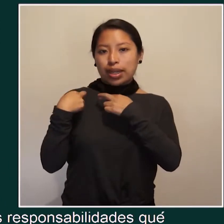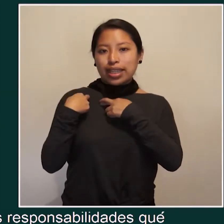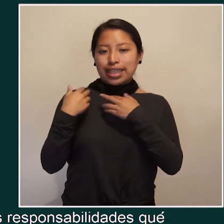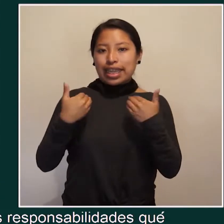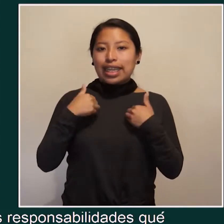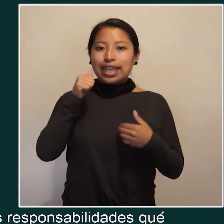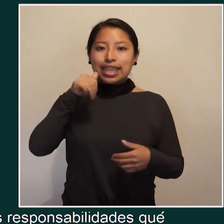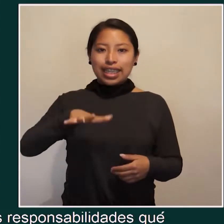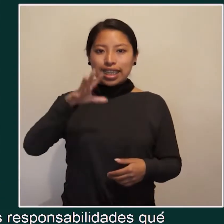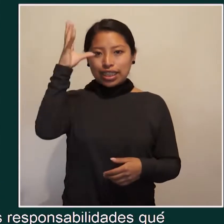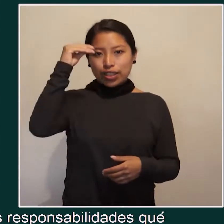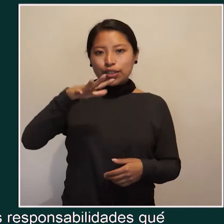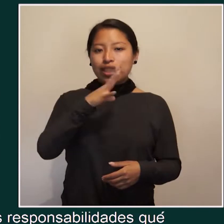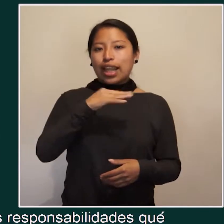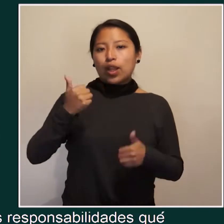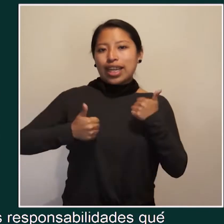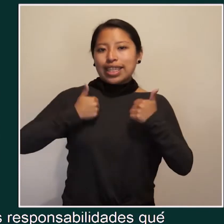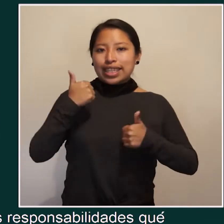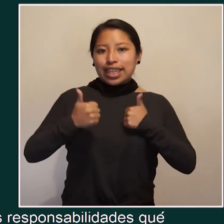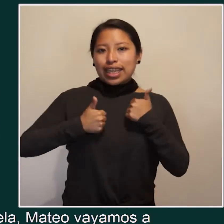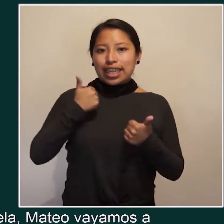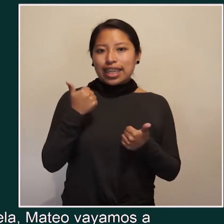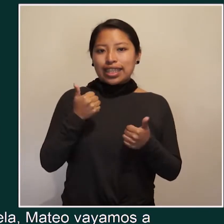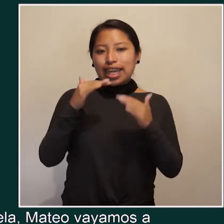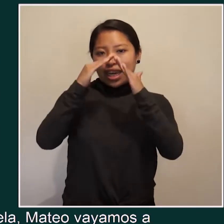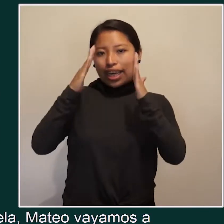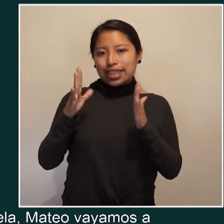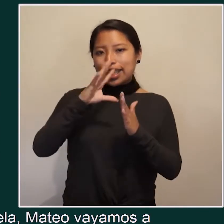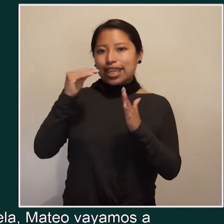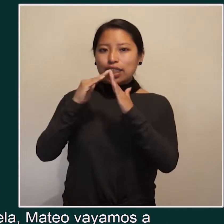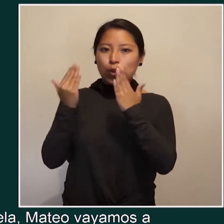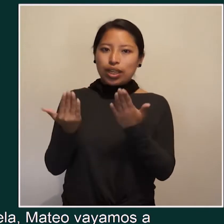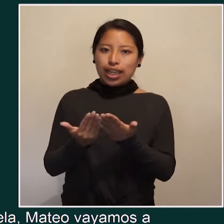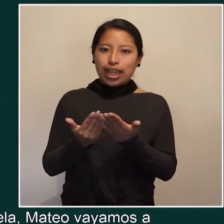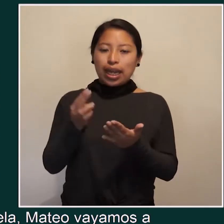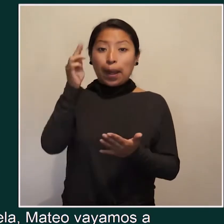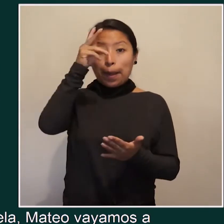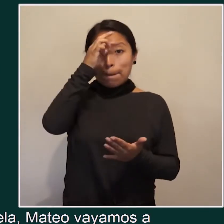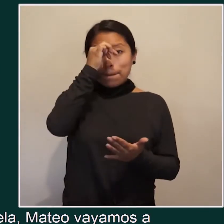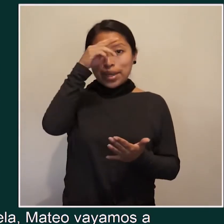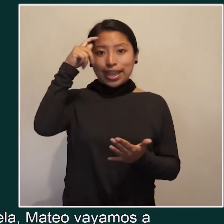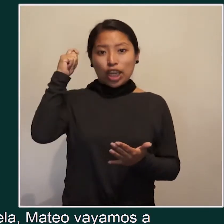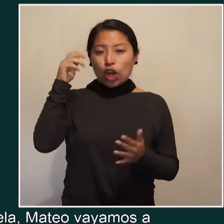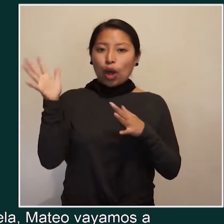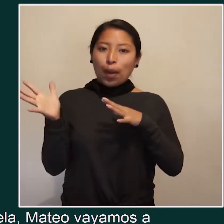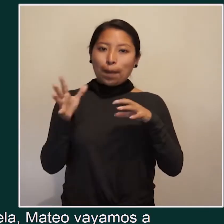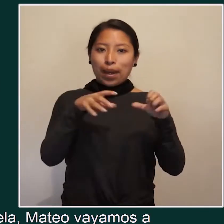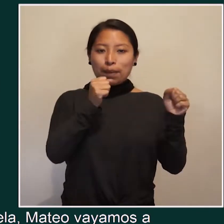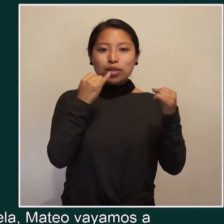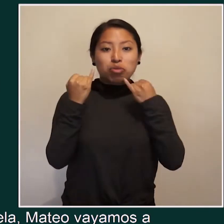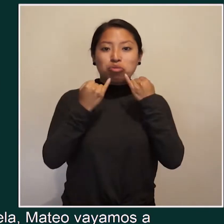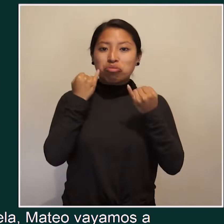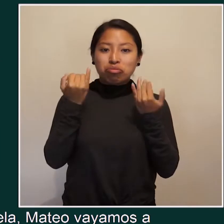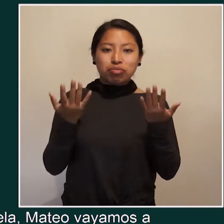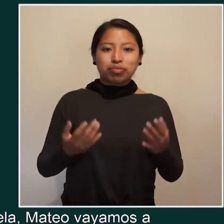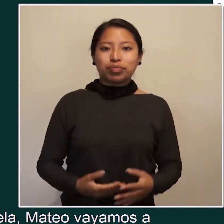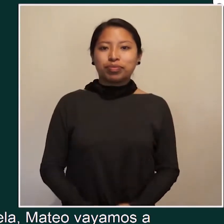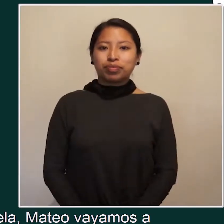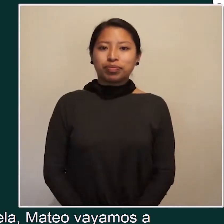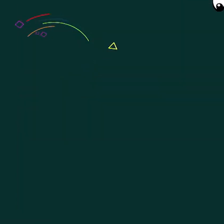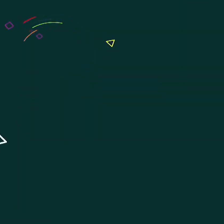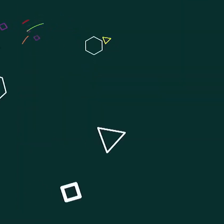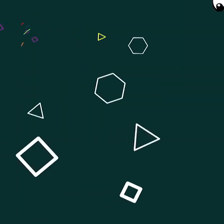responsabilidades que tienen las niñas, niños y adolescentes en casa y en la escuela. Matreo, vayamos a nuestro sector de sondeo de opinión.